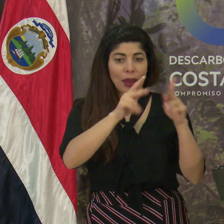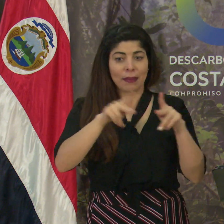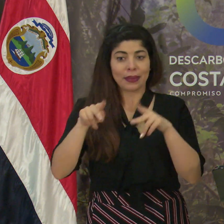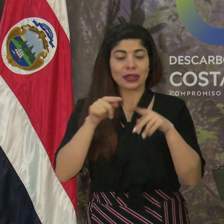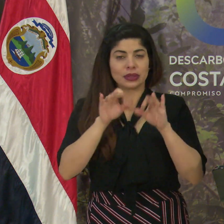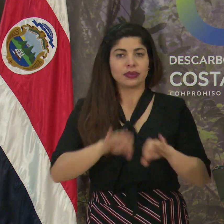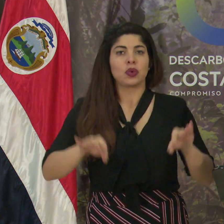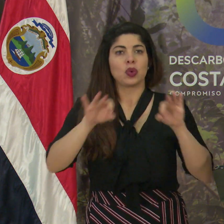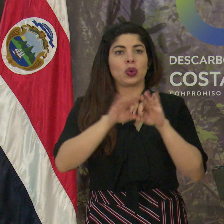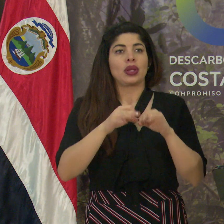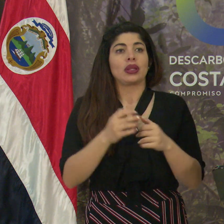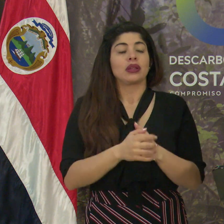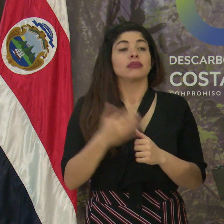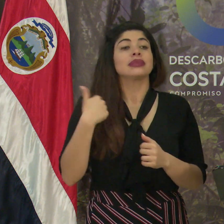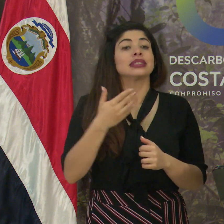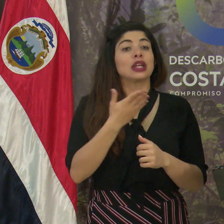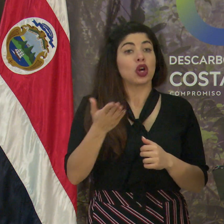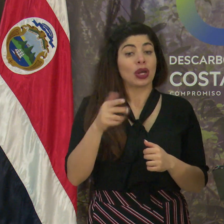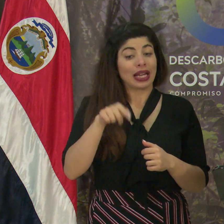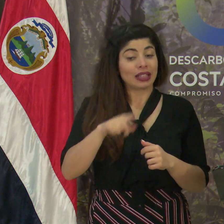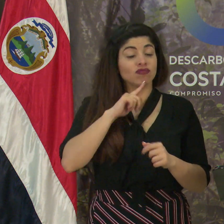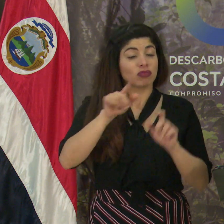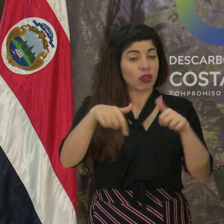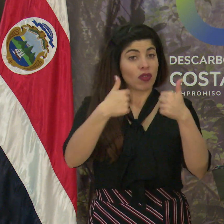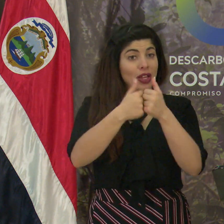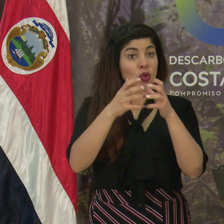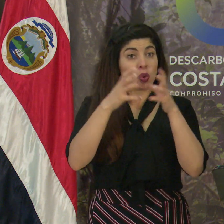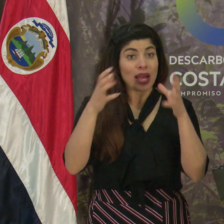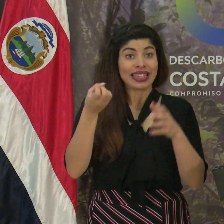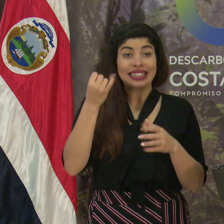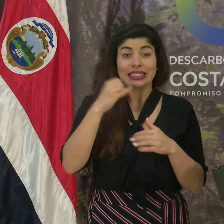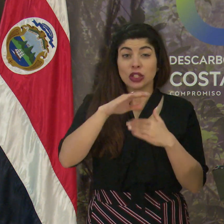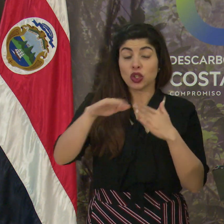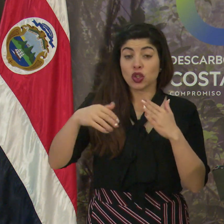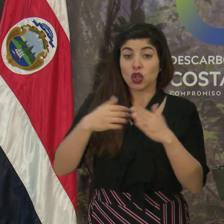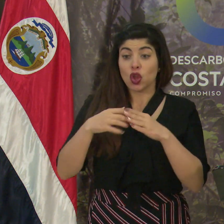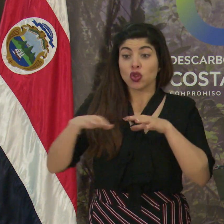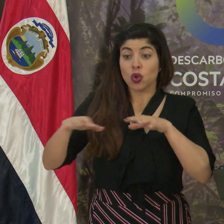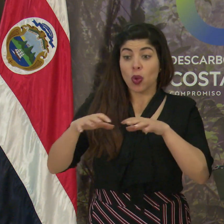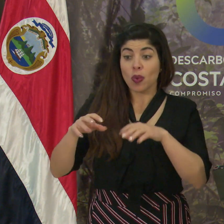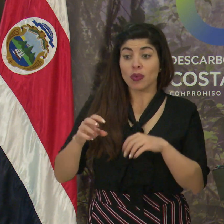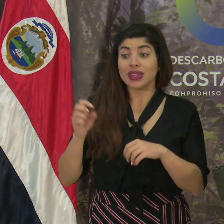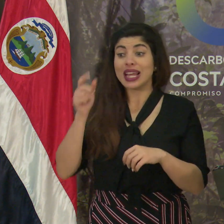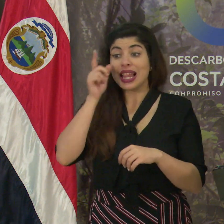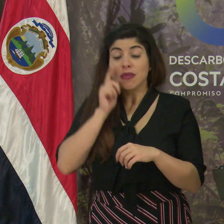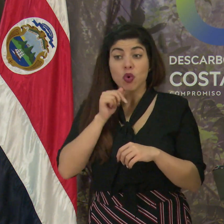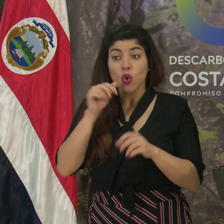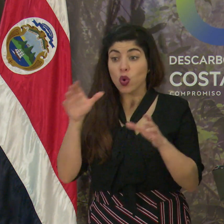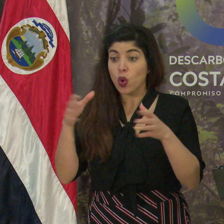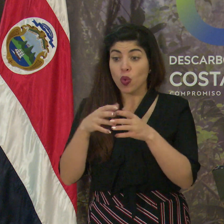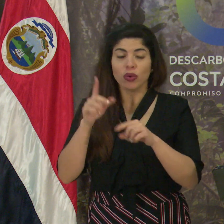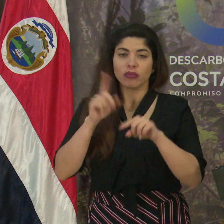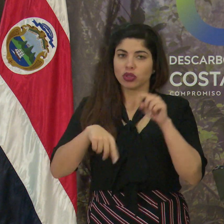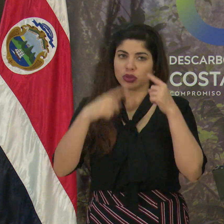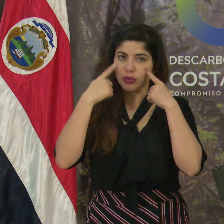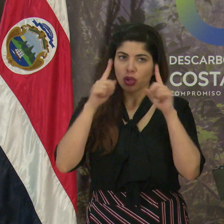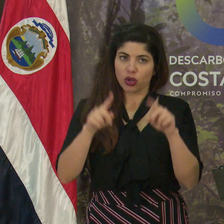será clave. Señores, este es un reto muy grande y si todas las fuerzas vivas de Limón no nos unimos, no sale adelante.